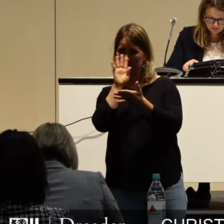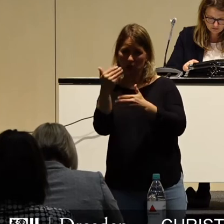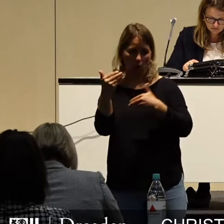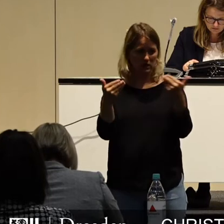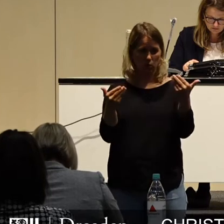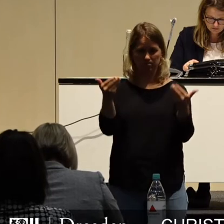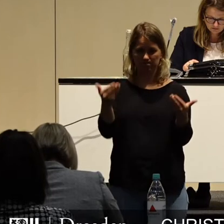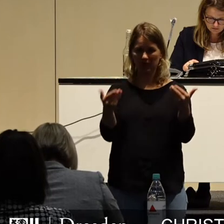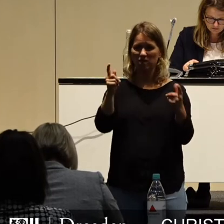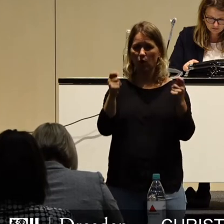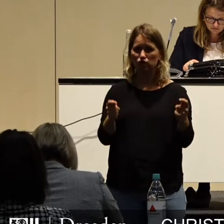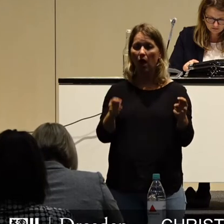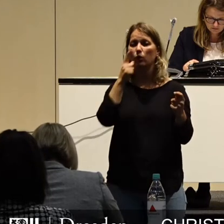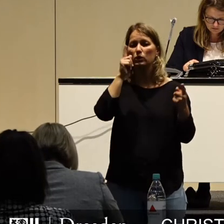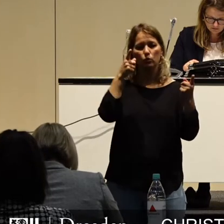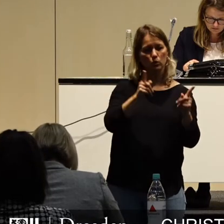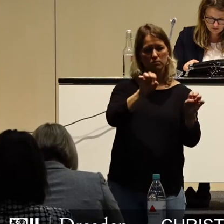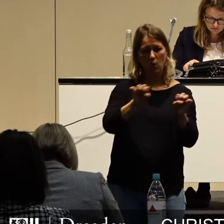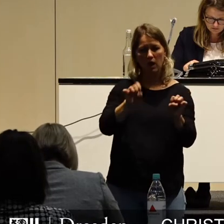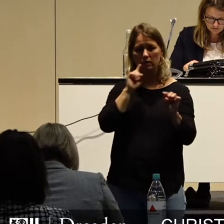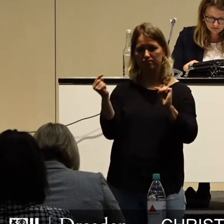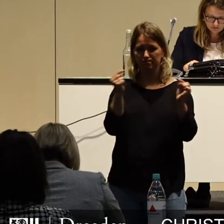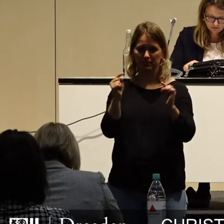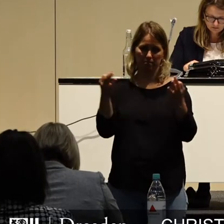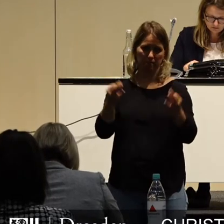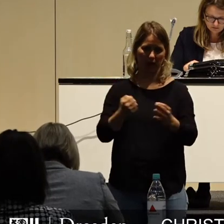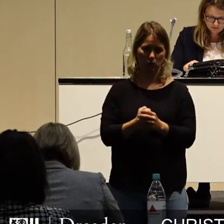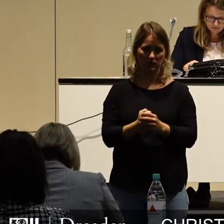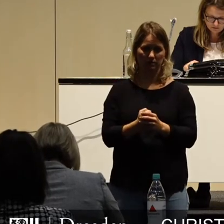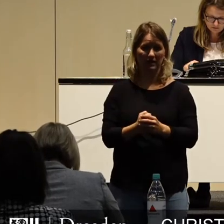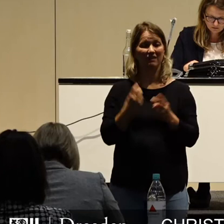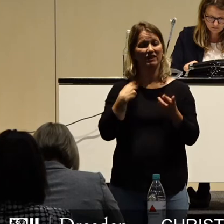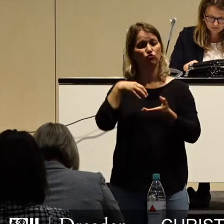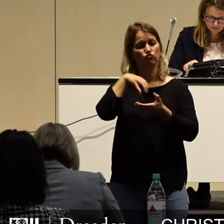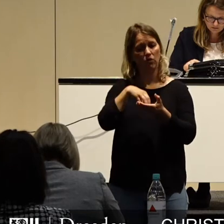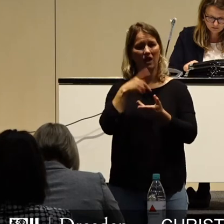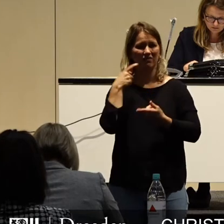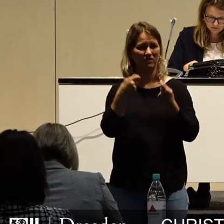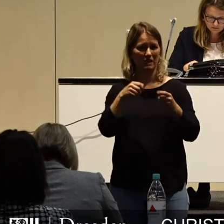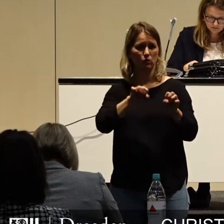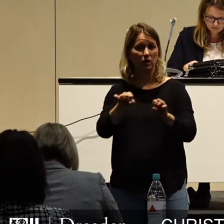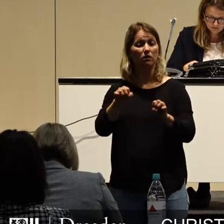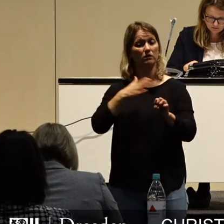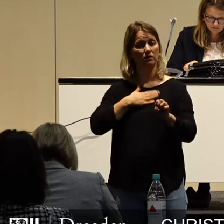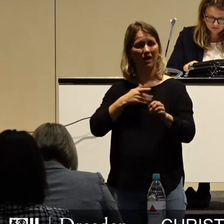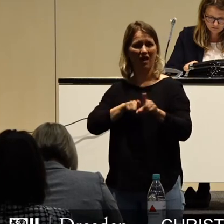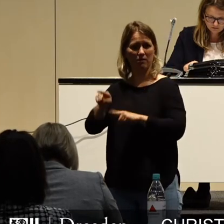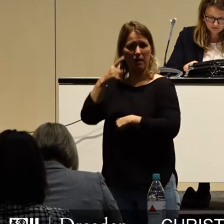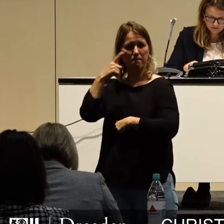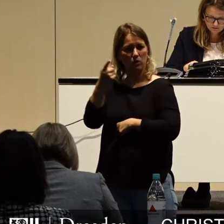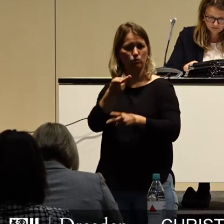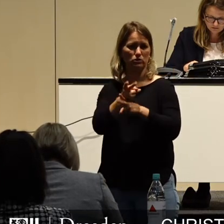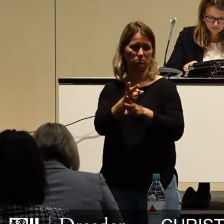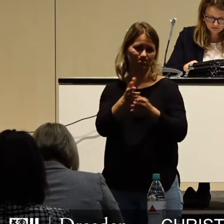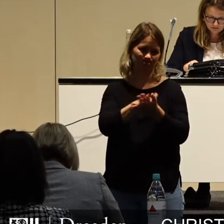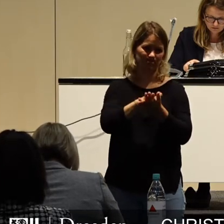und Kürzungsmöglichkeiten auftun. Die solide Finanzsituation unserer Stadt muss aus Sicht der FDP erhalten bleiben. Die Ansätze in den